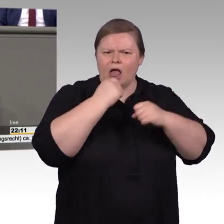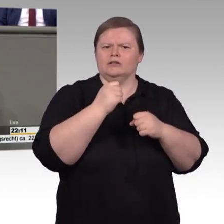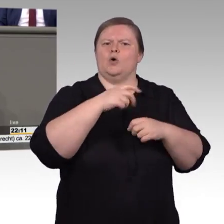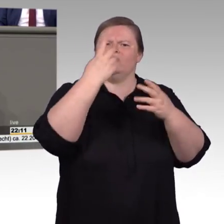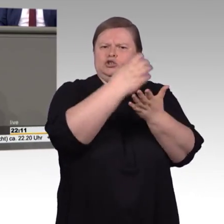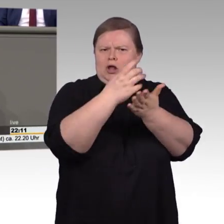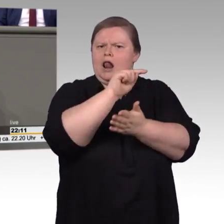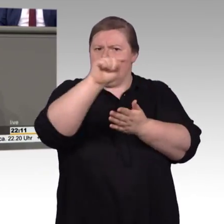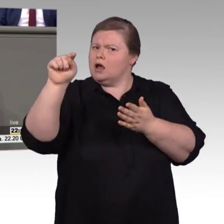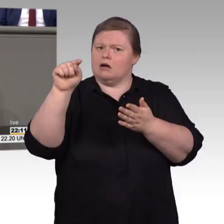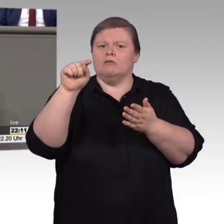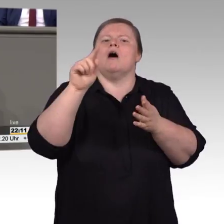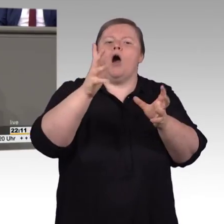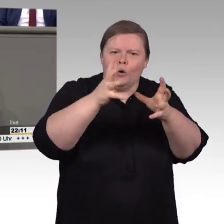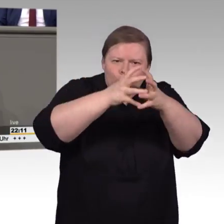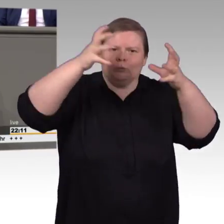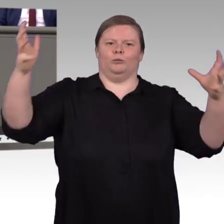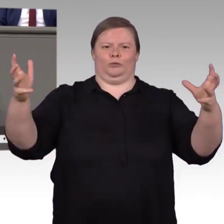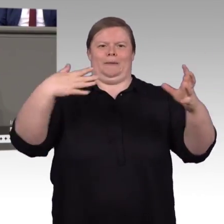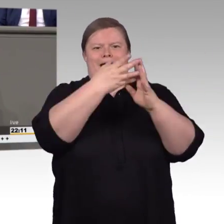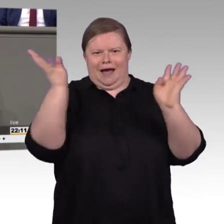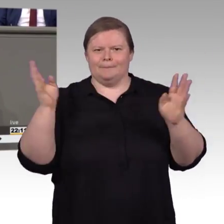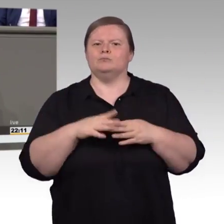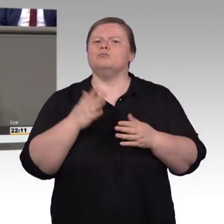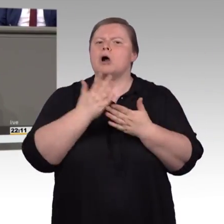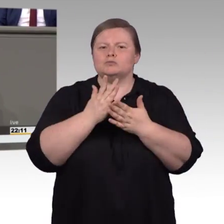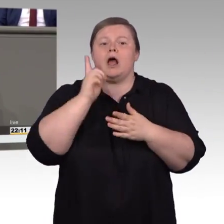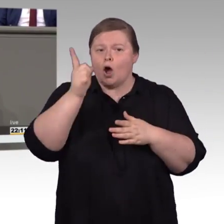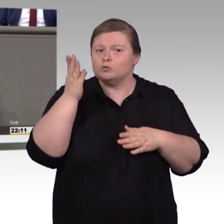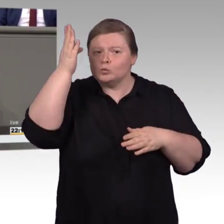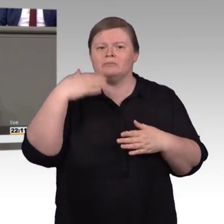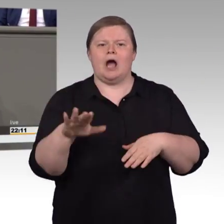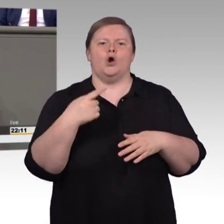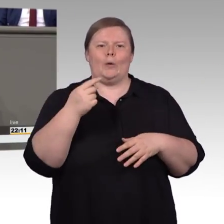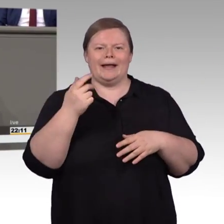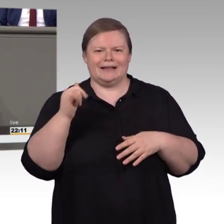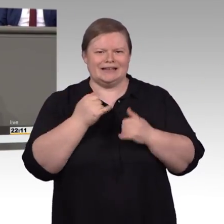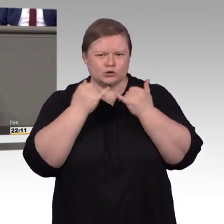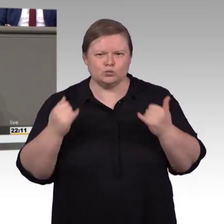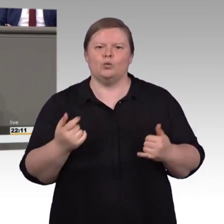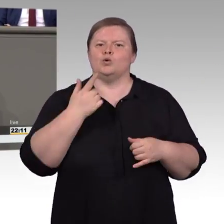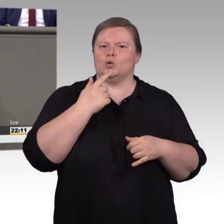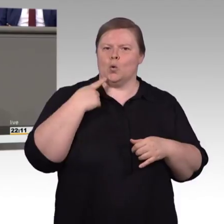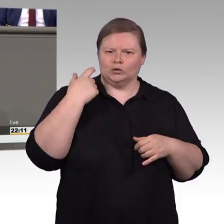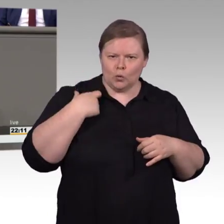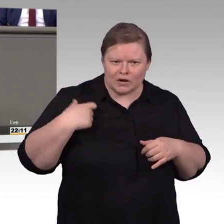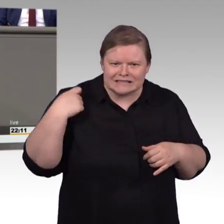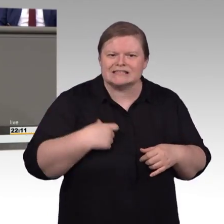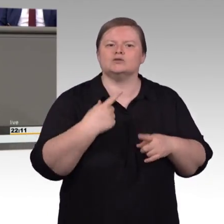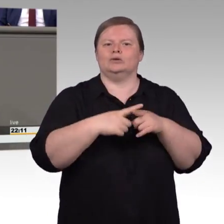Bisher war es so, dass digitale Barrierefreiheit schrittweise umgesetzt werden sollte. Nur, wie groß diese Schritte sein sollten und bis wann